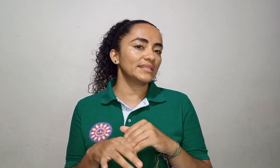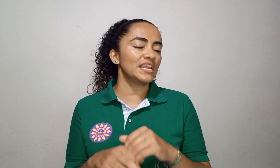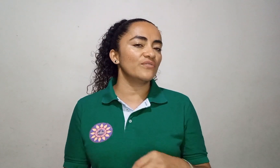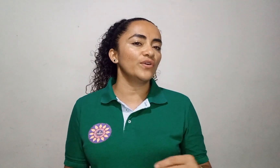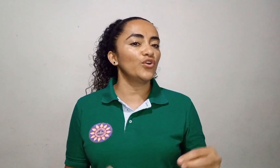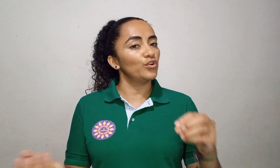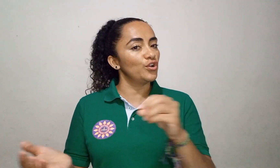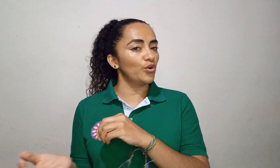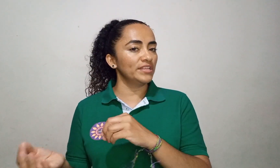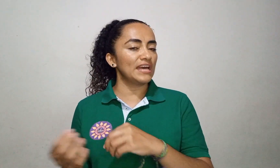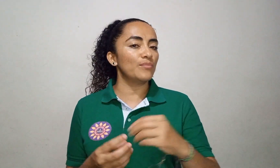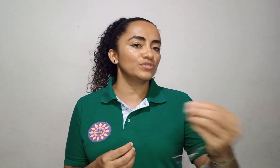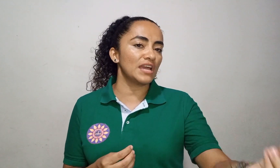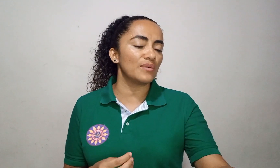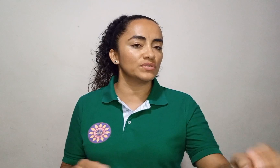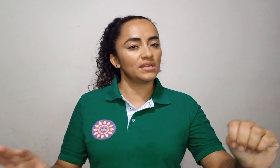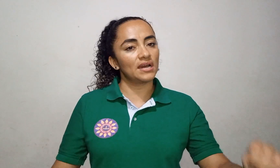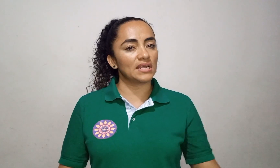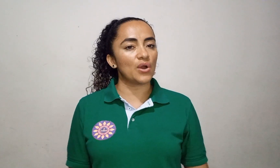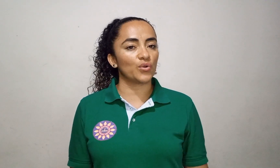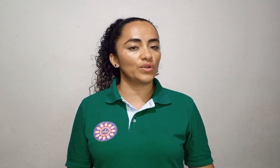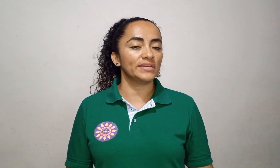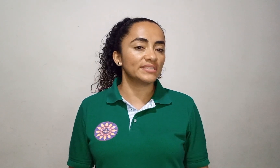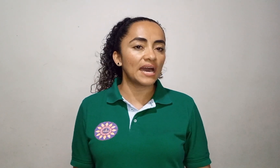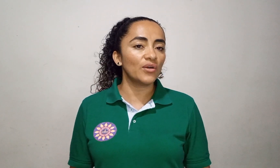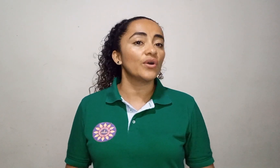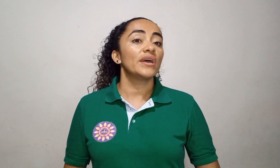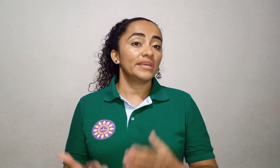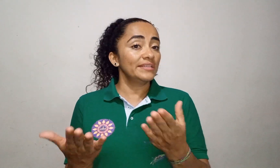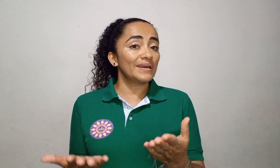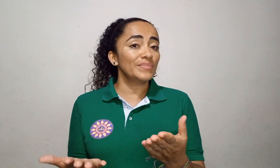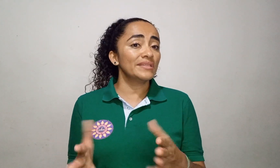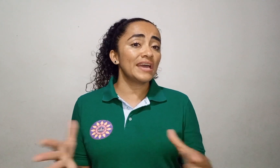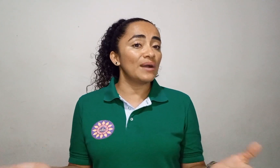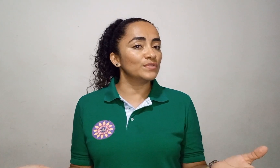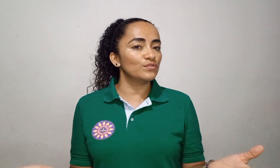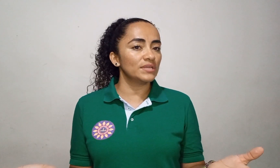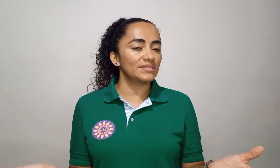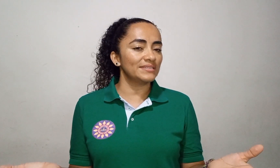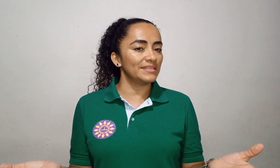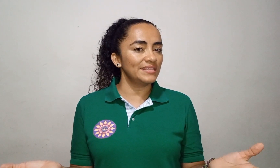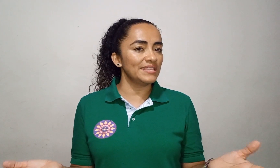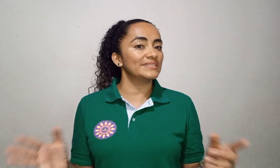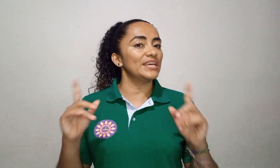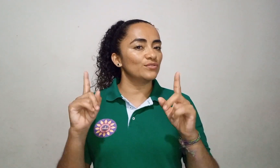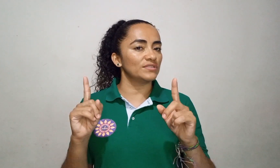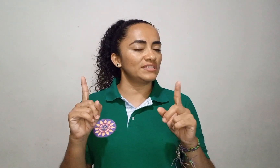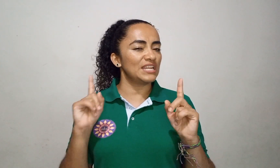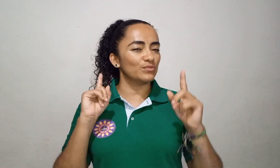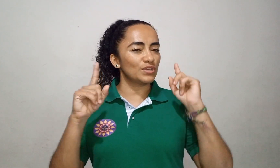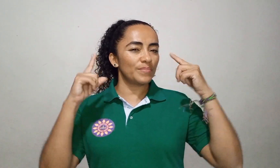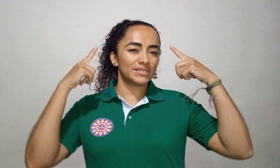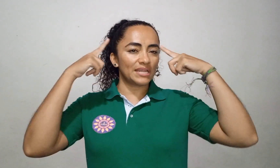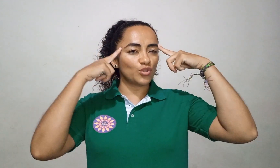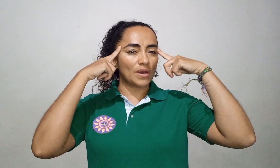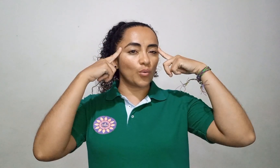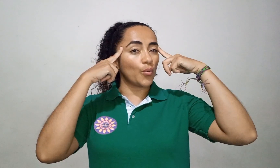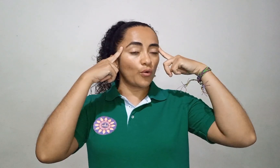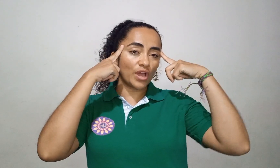teléfono, lo quitamos y dejamos el cargador conectado y también dejamos luces encendidas. Entonces tenemos que empezar a tomar un poco de